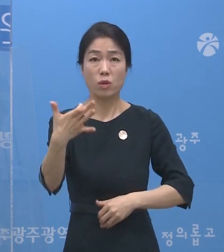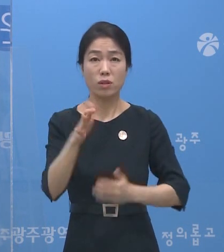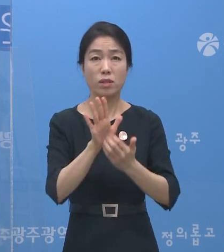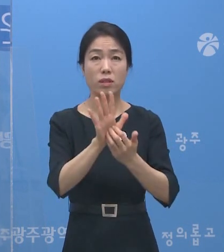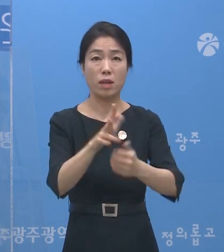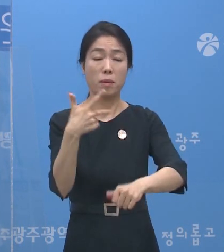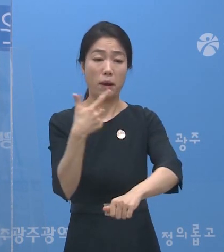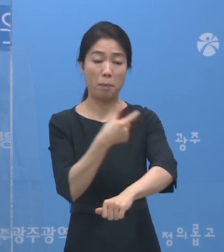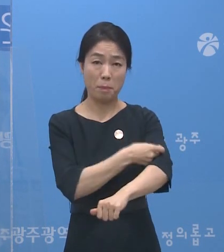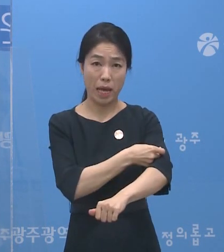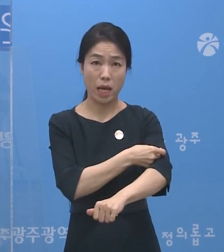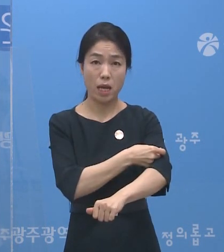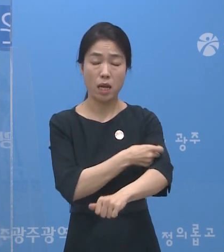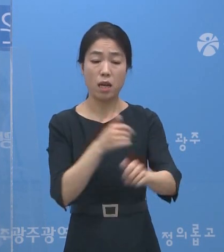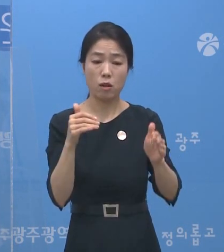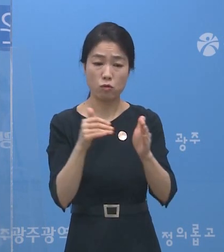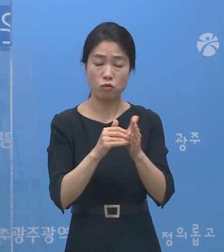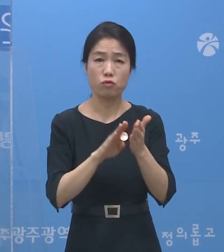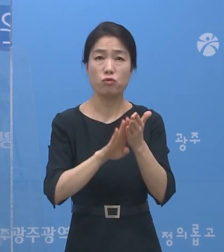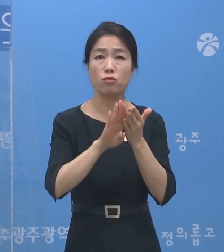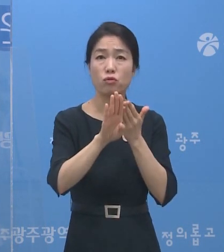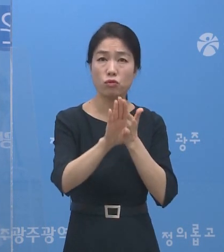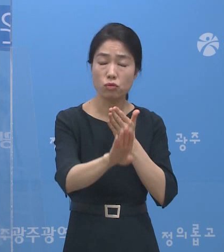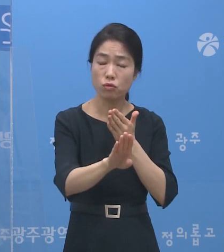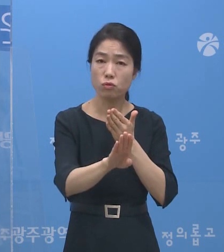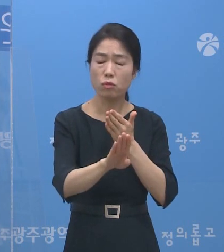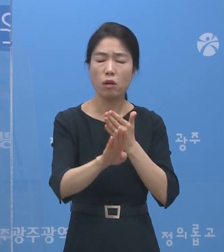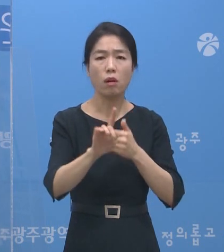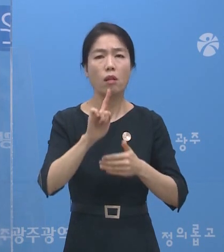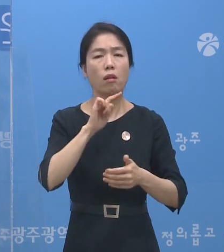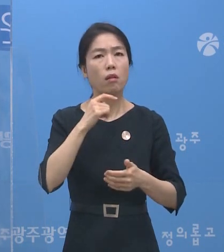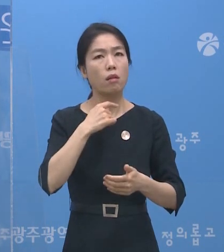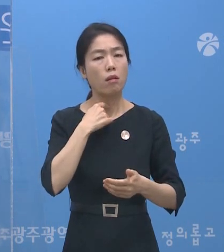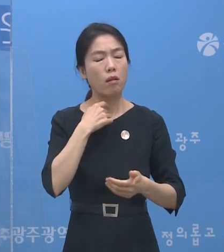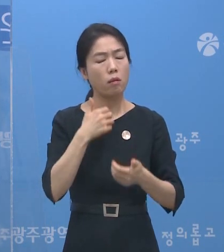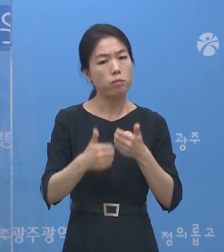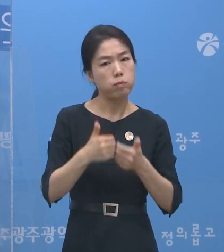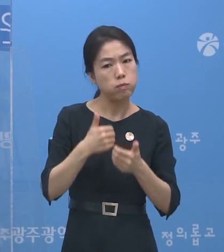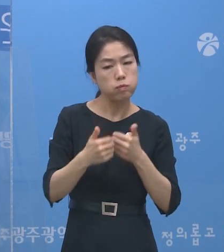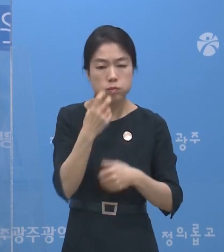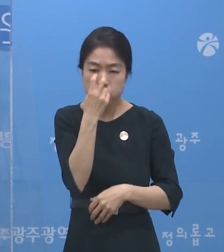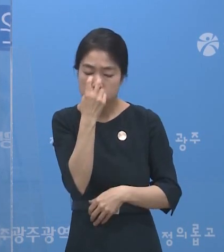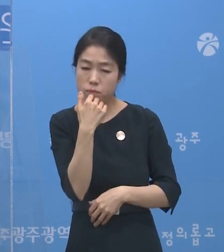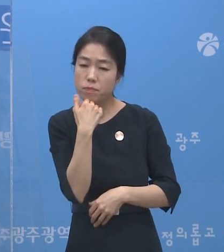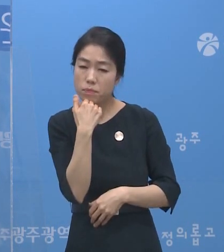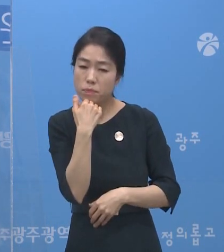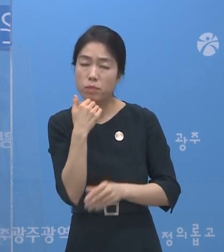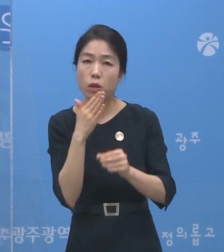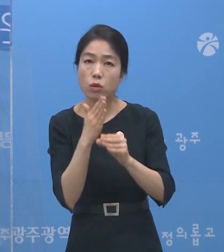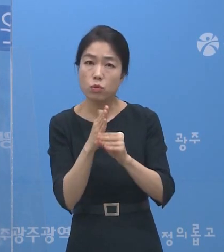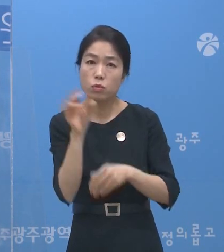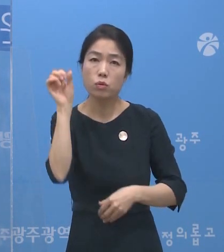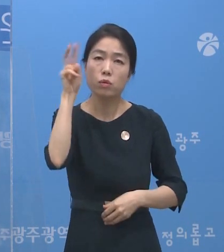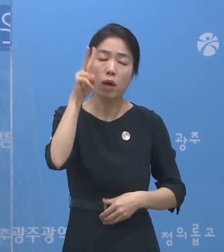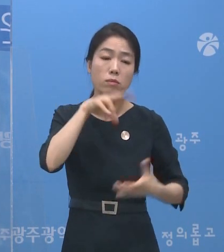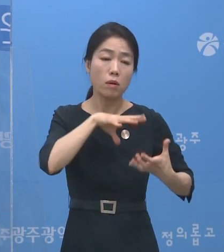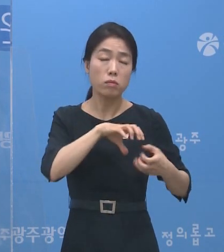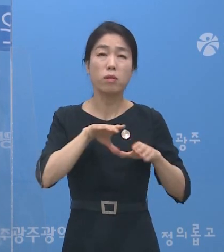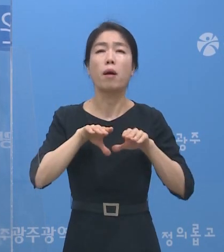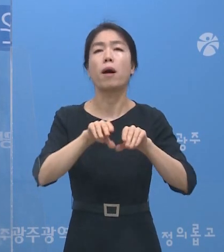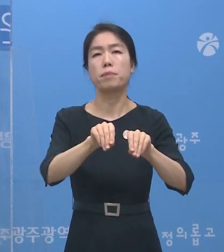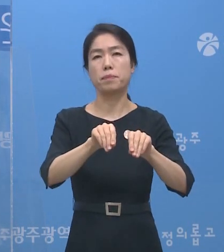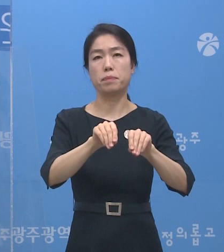예방접종을 받으신 후 이상반응관찰퇴기 중 심정지로 쓰러지셔서